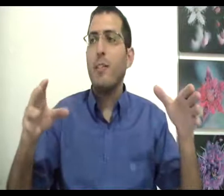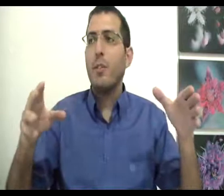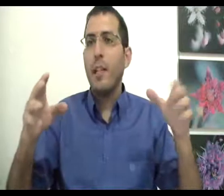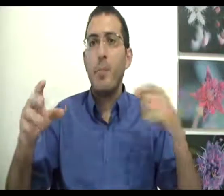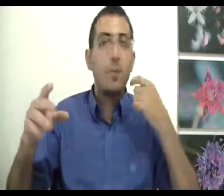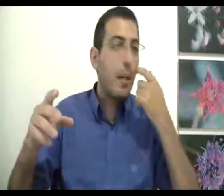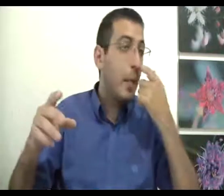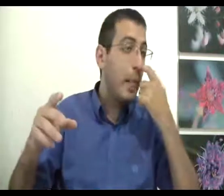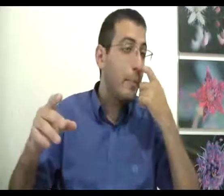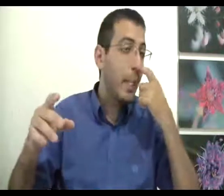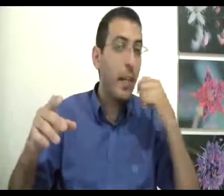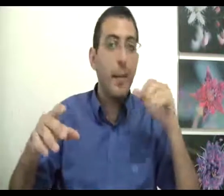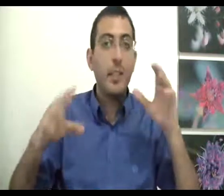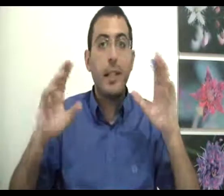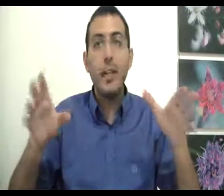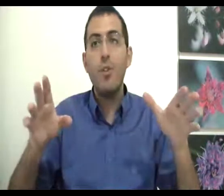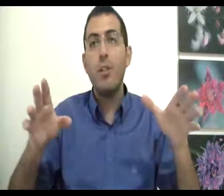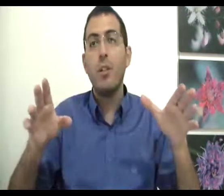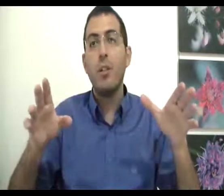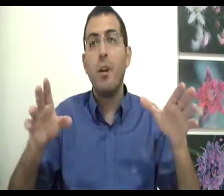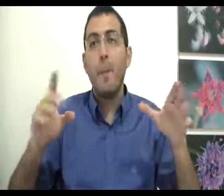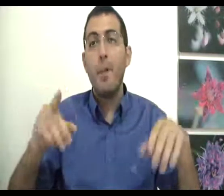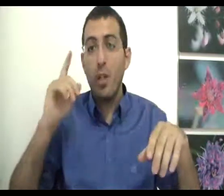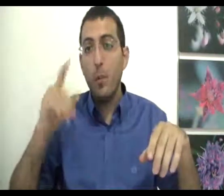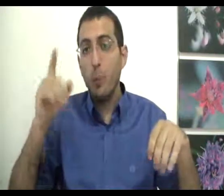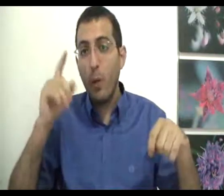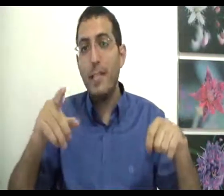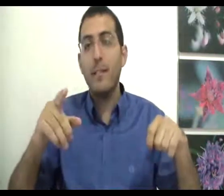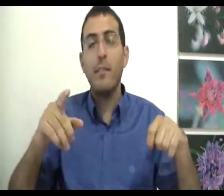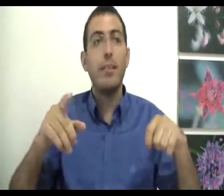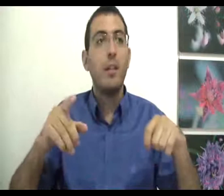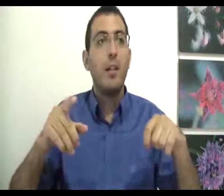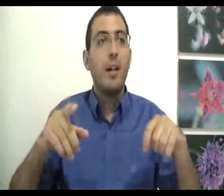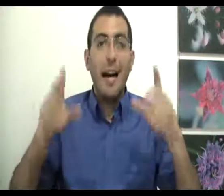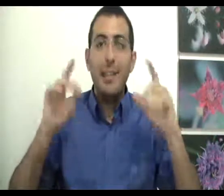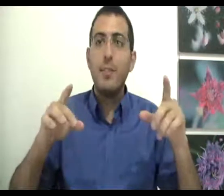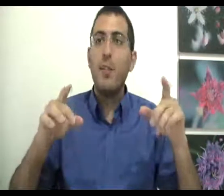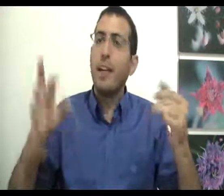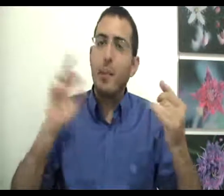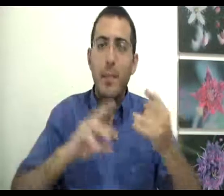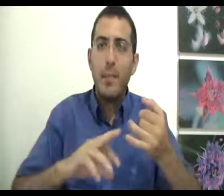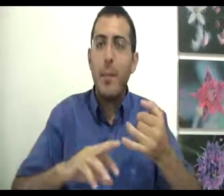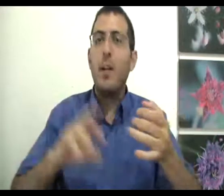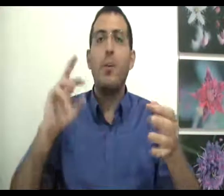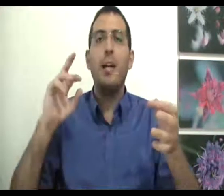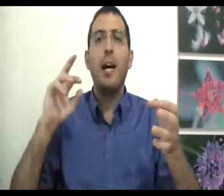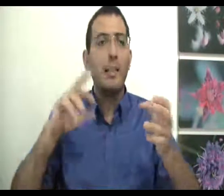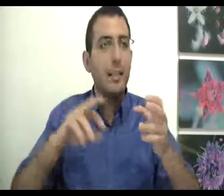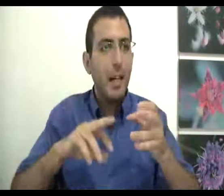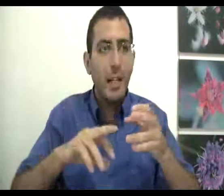הזאת היא די פשוטה. בחיים צריך גם להתעקש בשלמות מוחלטת עד הסוף, עד טיפה את הדם האחרונה, עד